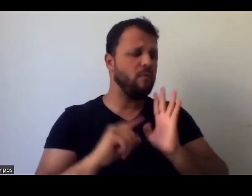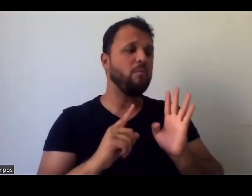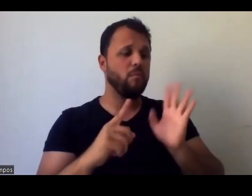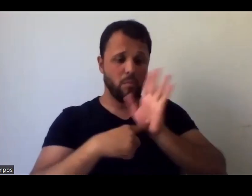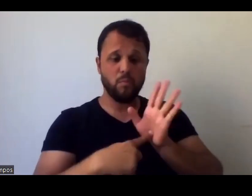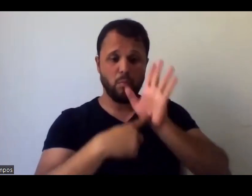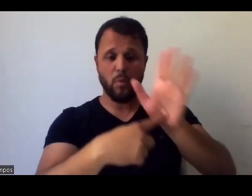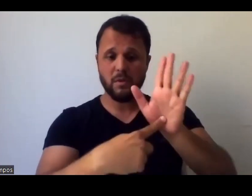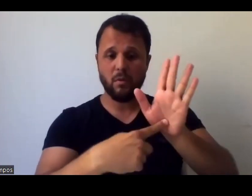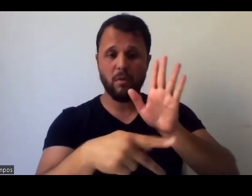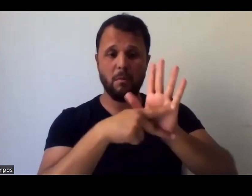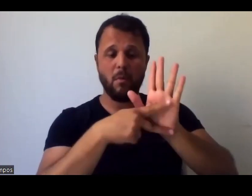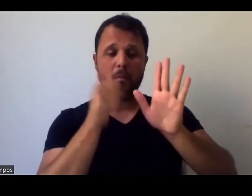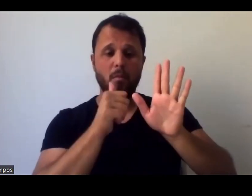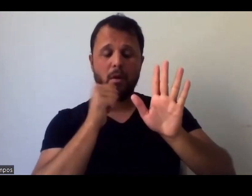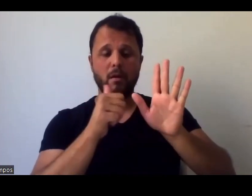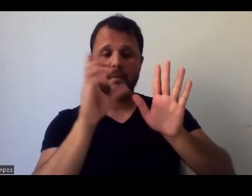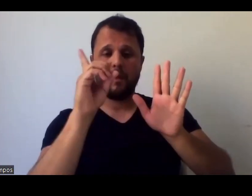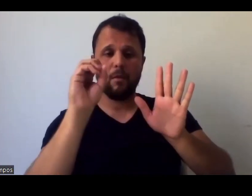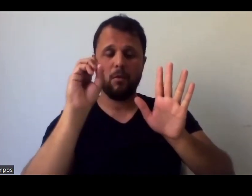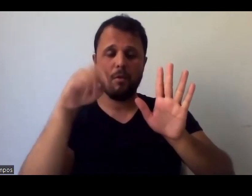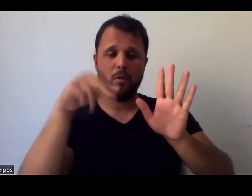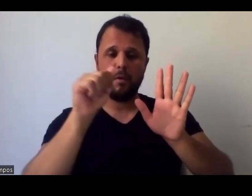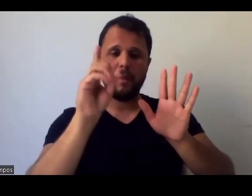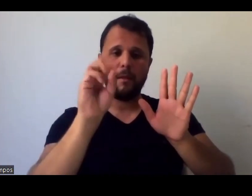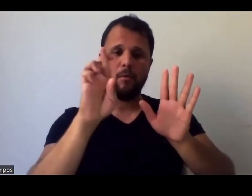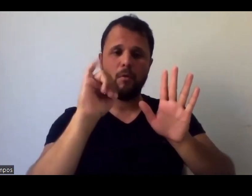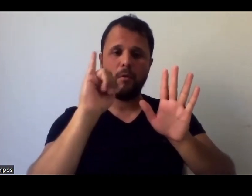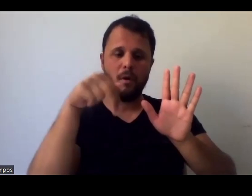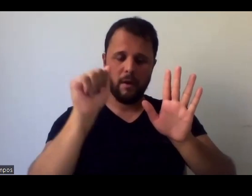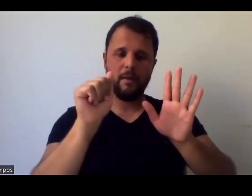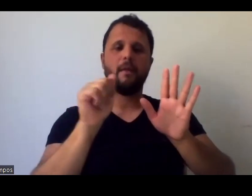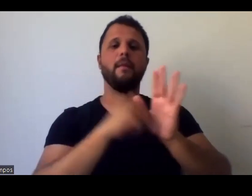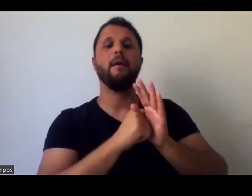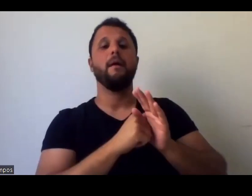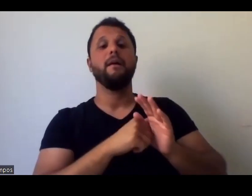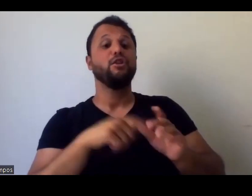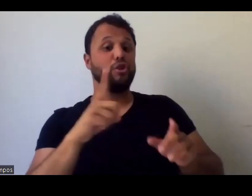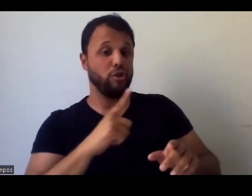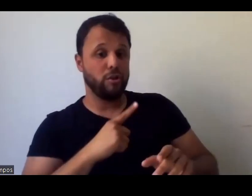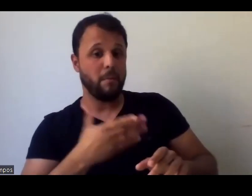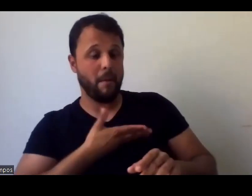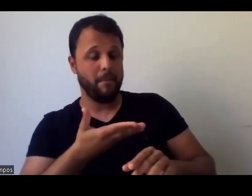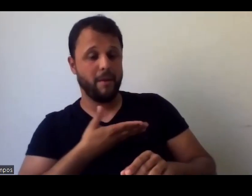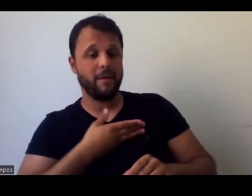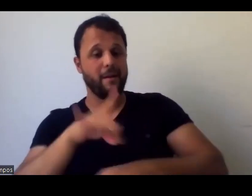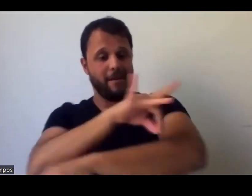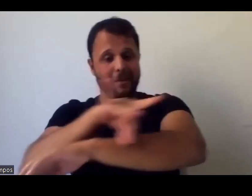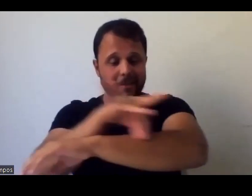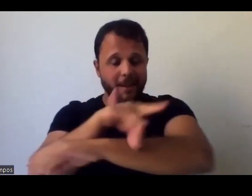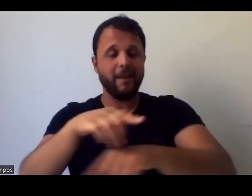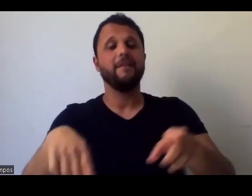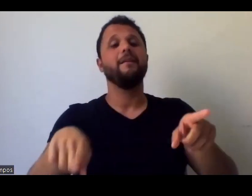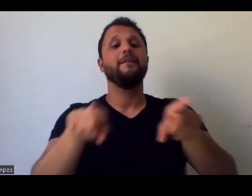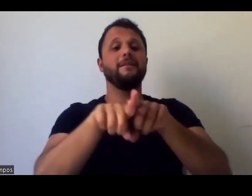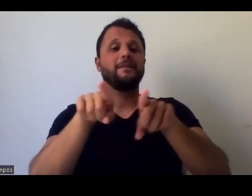E a gente fez um projeto de exposição, uma colega minha, arquiteta, super bacana, a Silvia Arruda participou, na